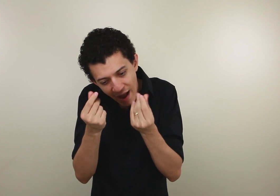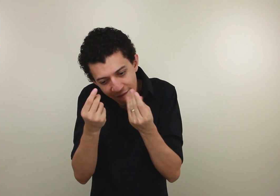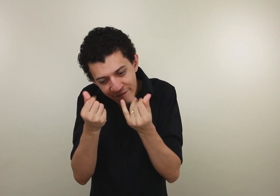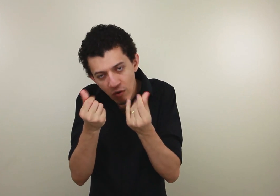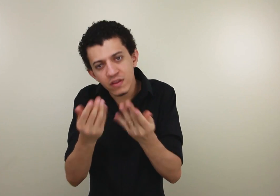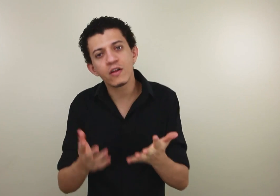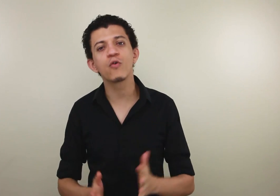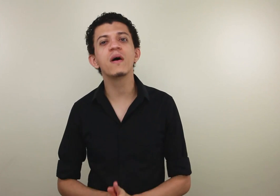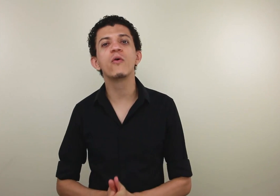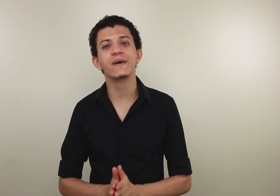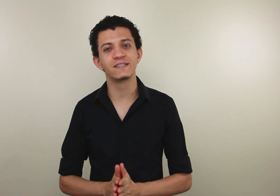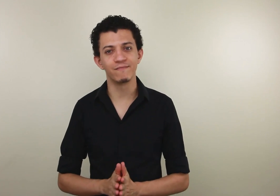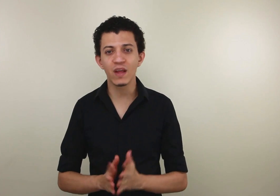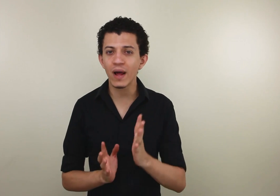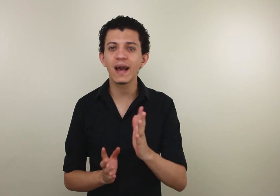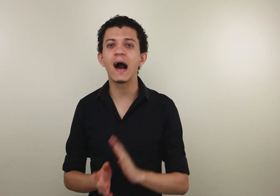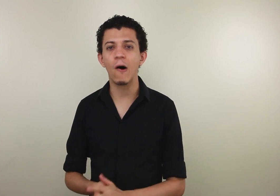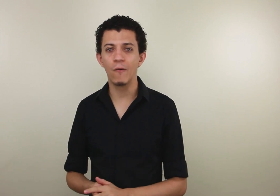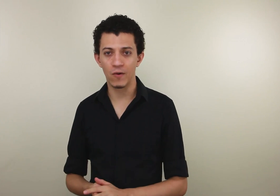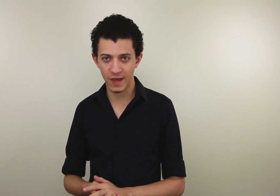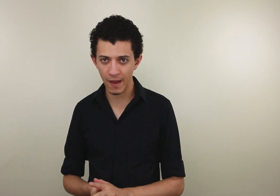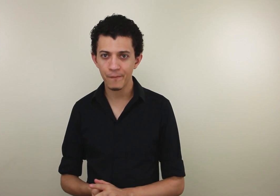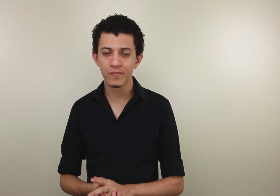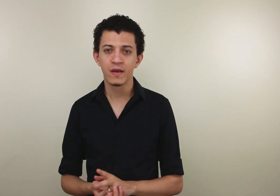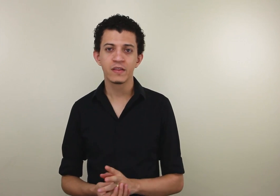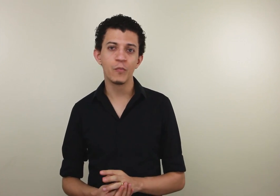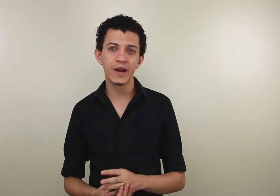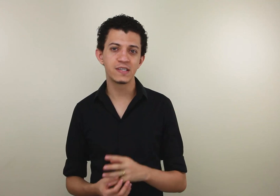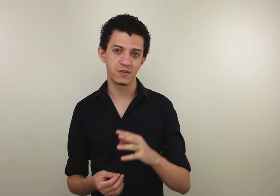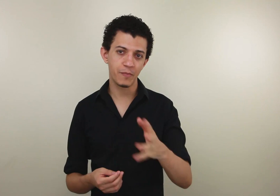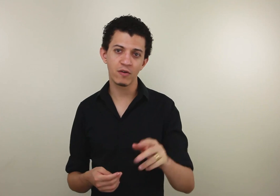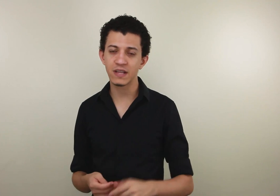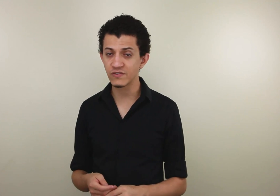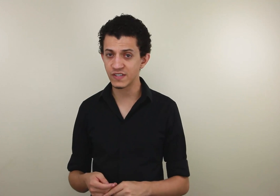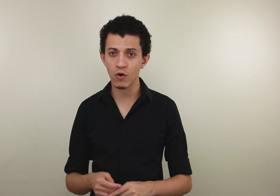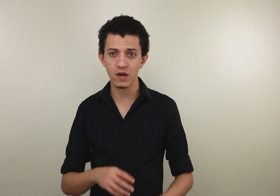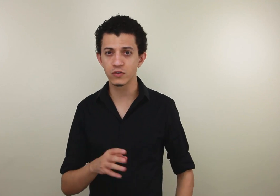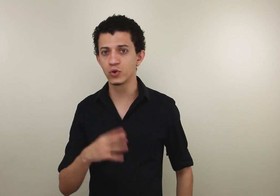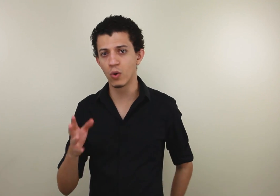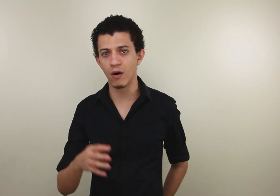Está faltando alguma coisa Não é legal, ok? Então, por exemplo, você vai perguntar se você gosta do João